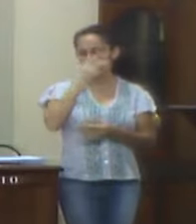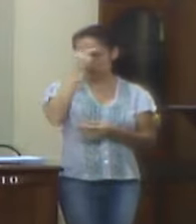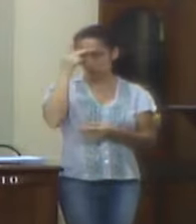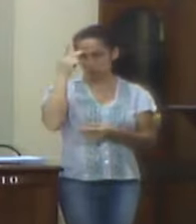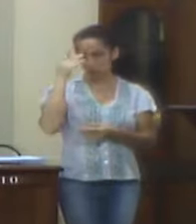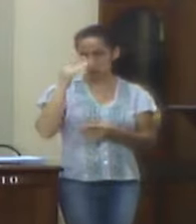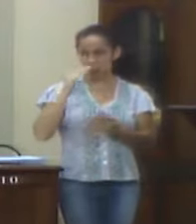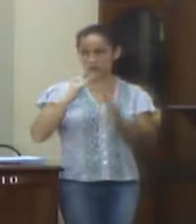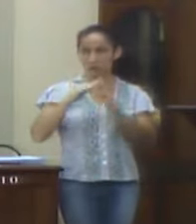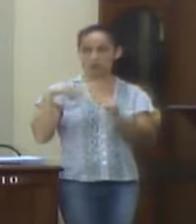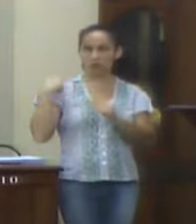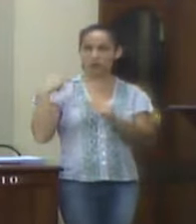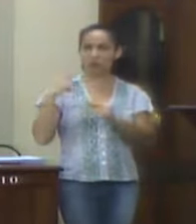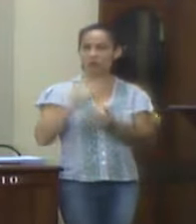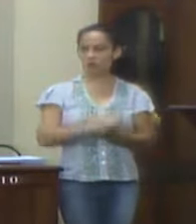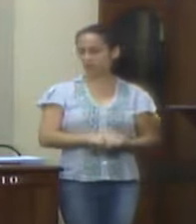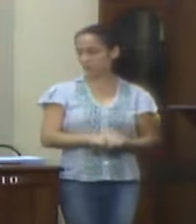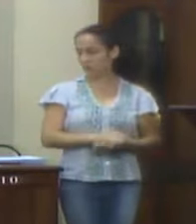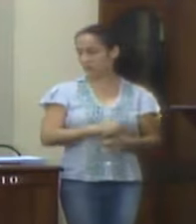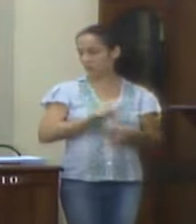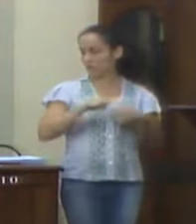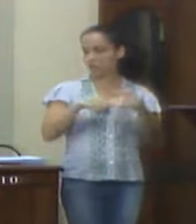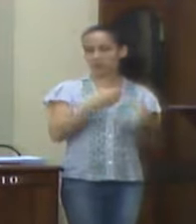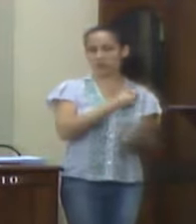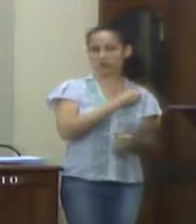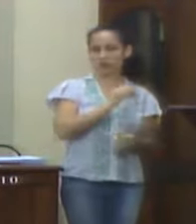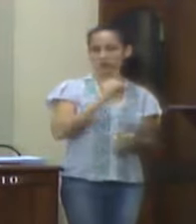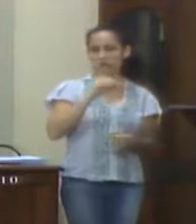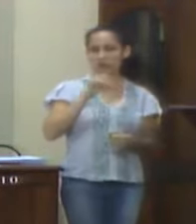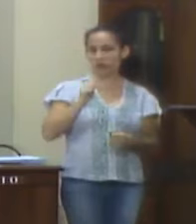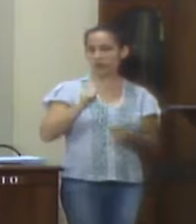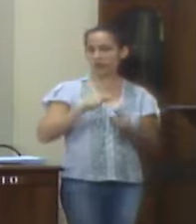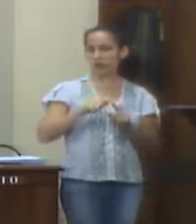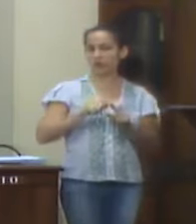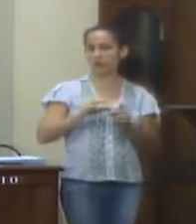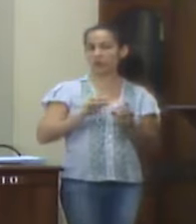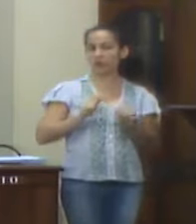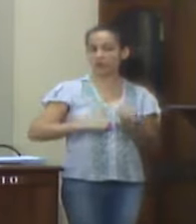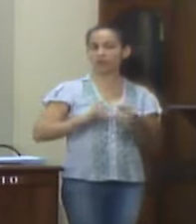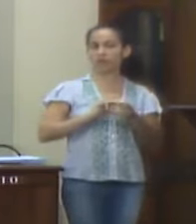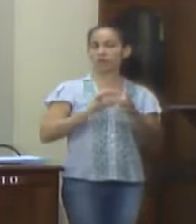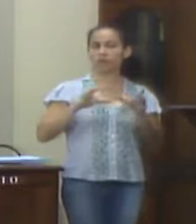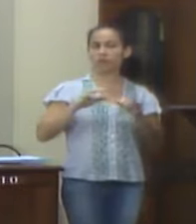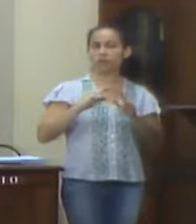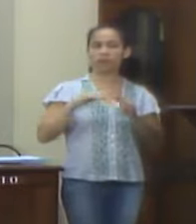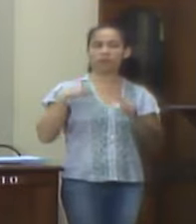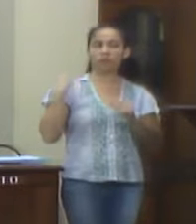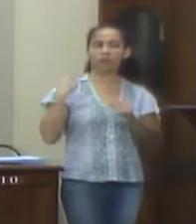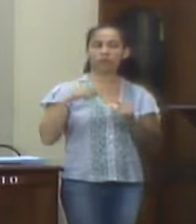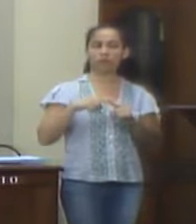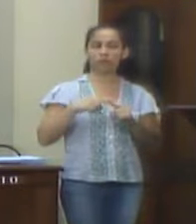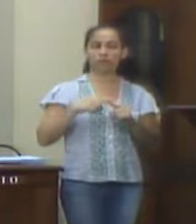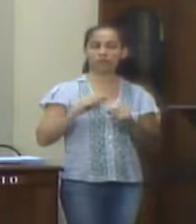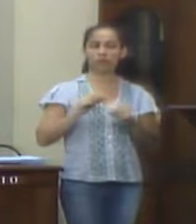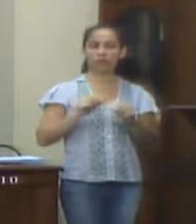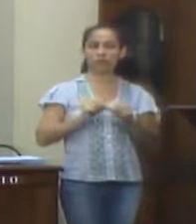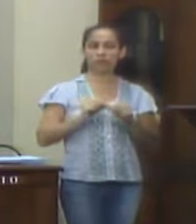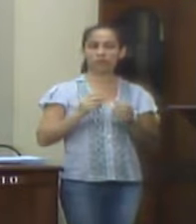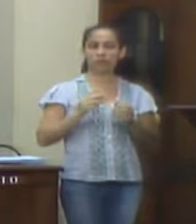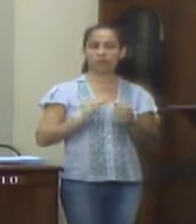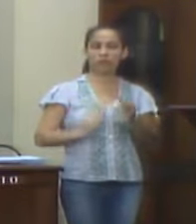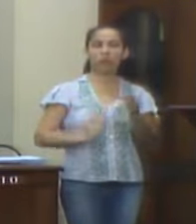Letra B. Decorrido o prazo de 60 dias, sem deliberação pela Câmara, as contas serão consideradas